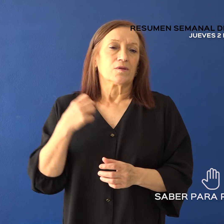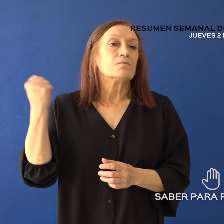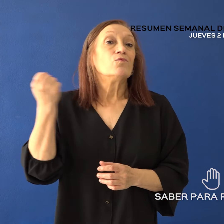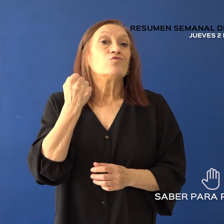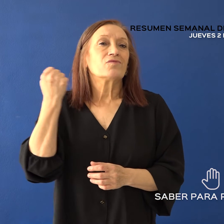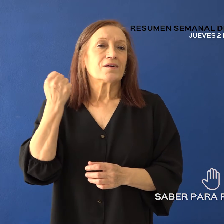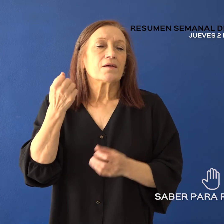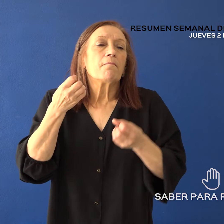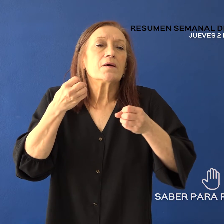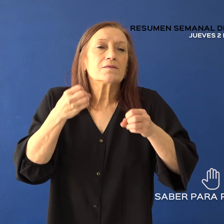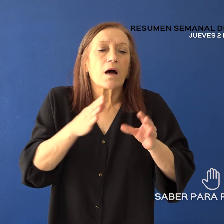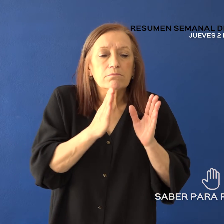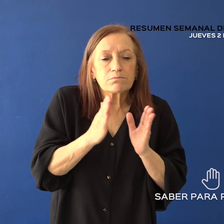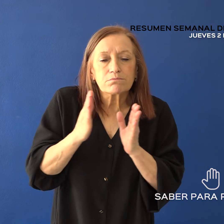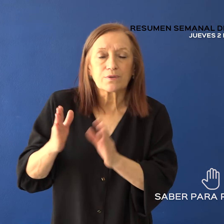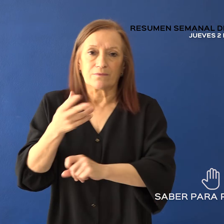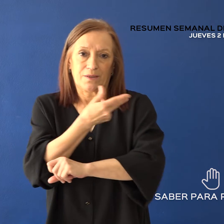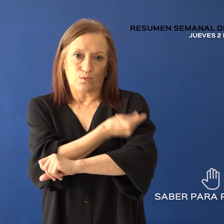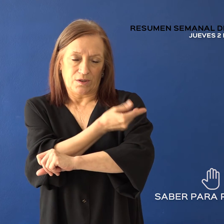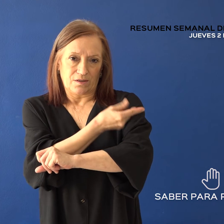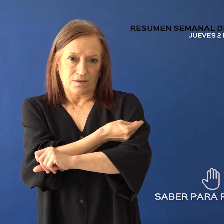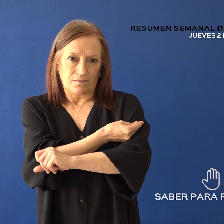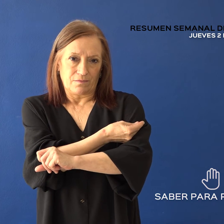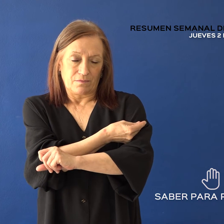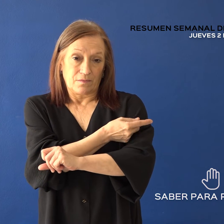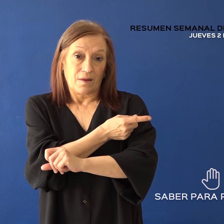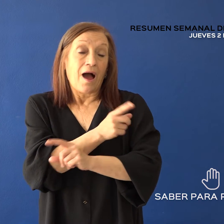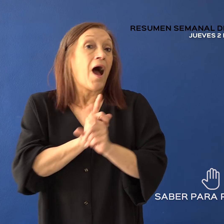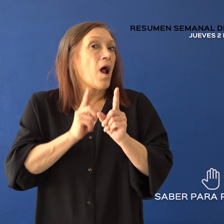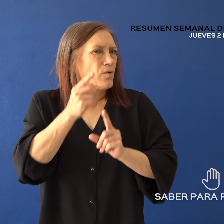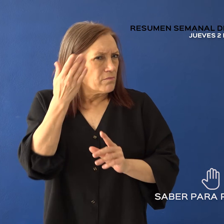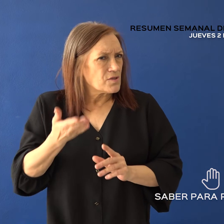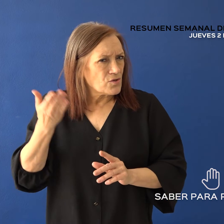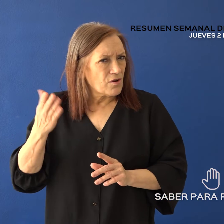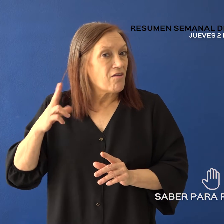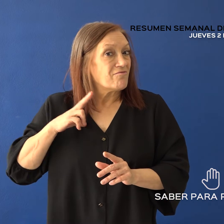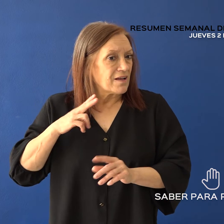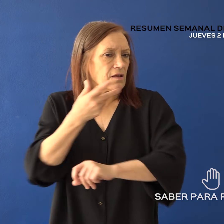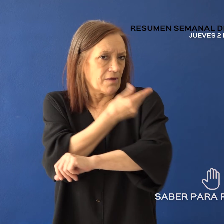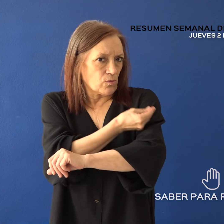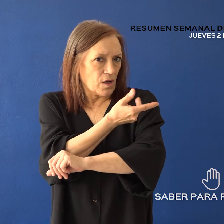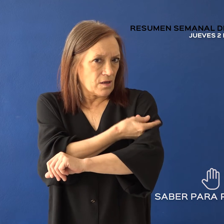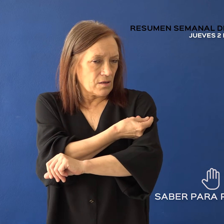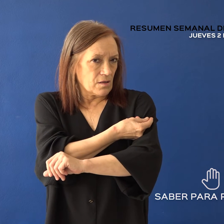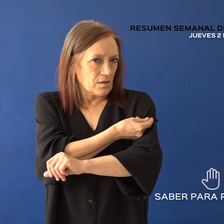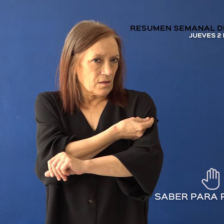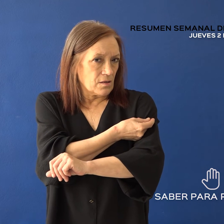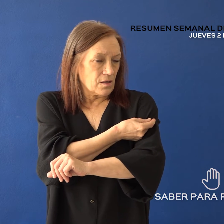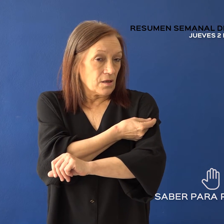de iniciar el esquema de vacunación. Aún hay gente que no está vacunada y completar esquema